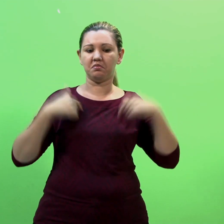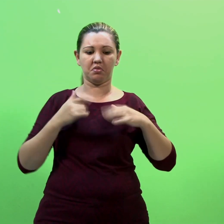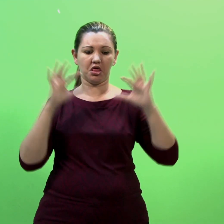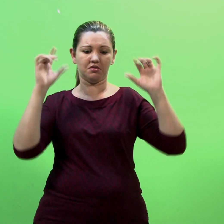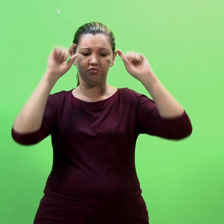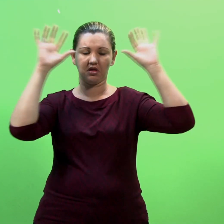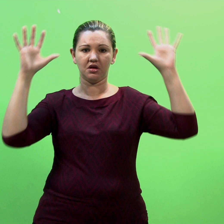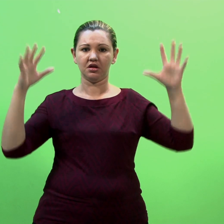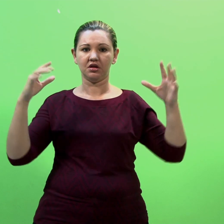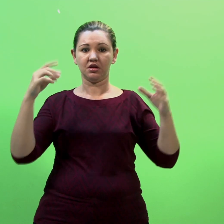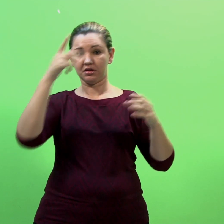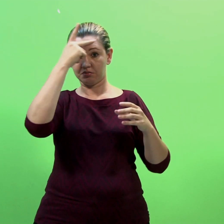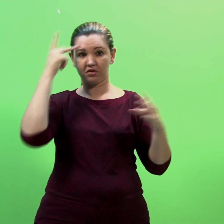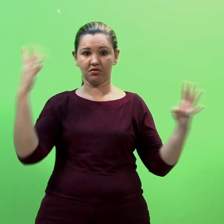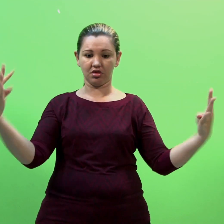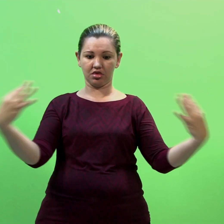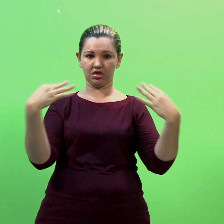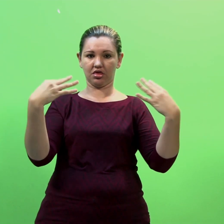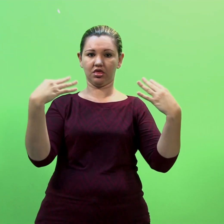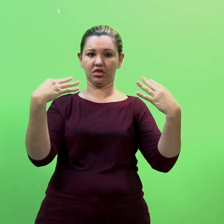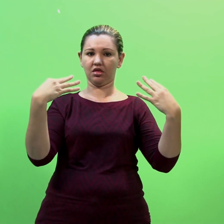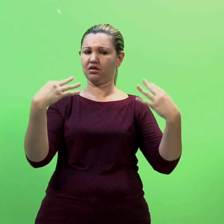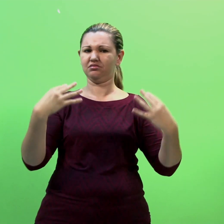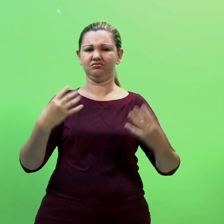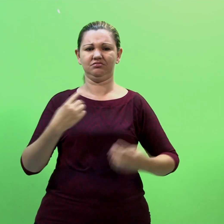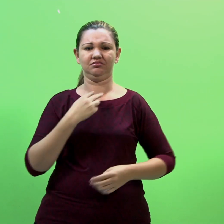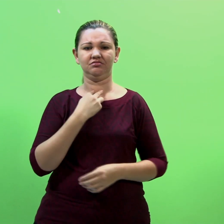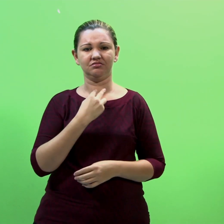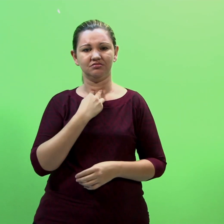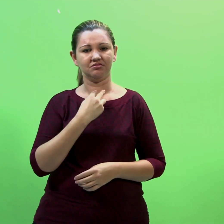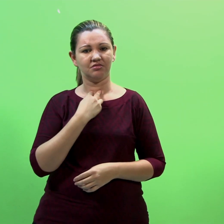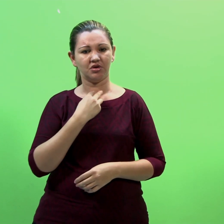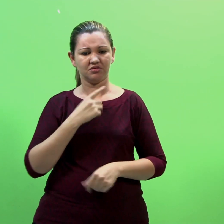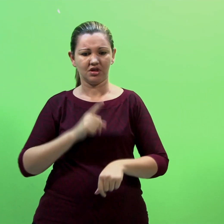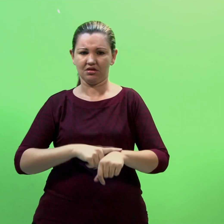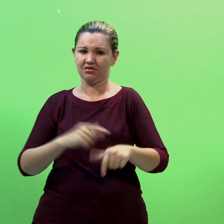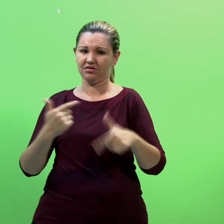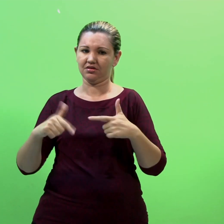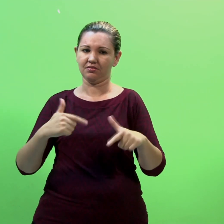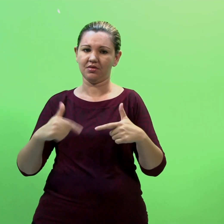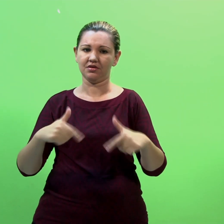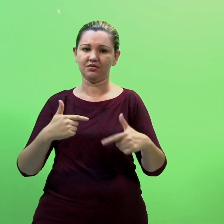profissão e não chamando a atenção indevida para si mesmo Durante o exercício da função